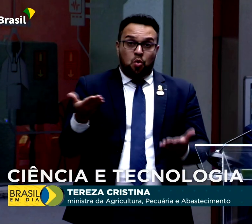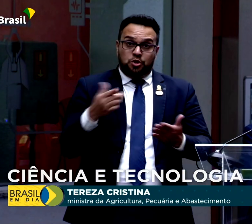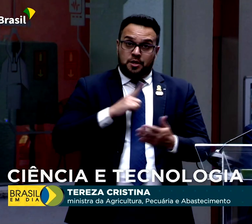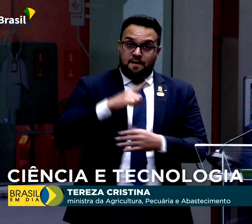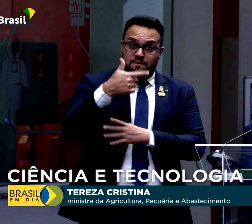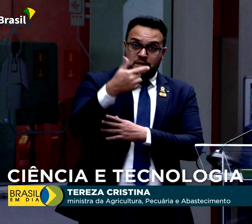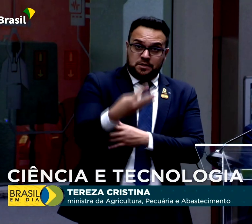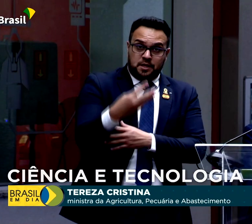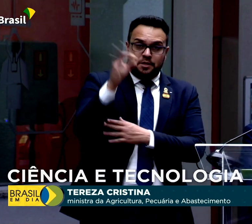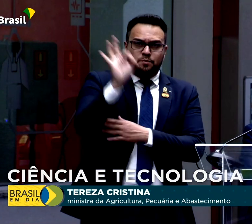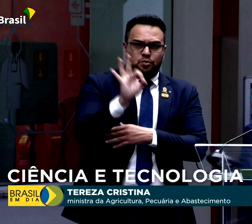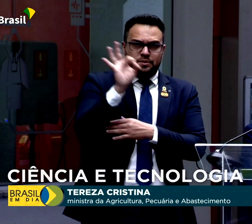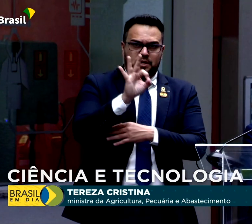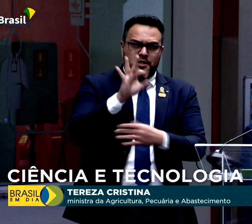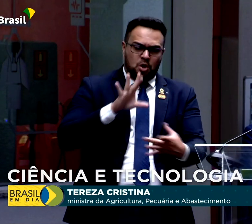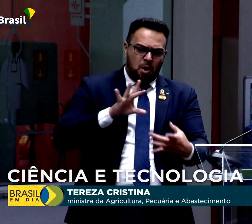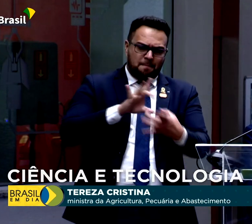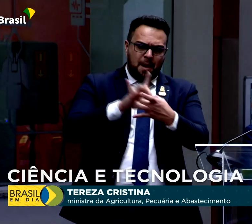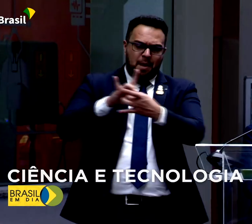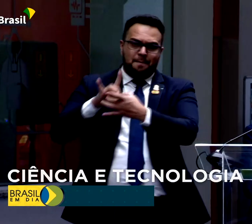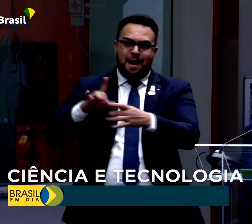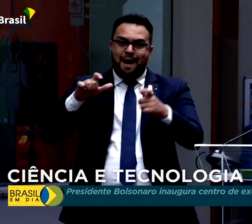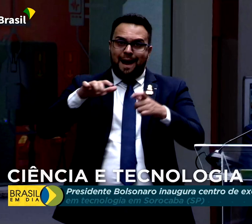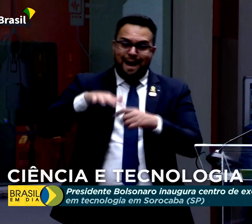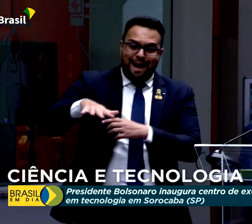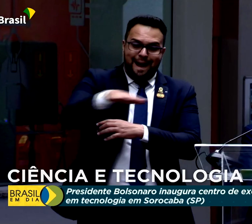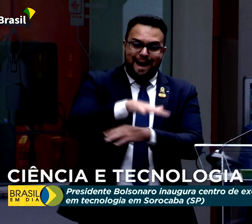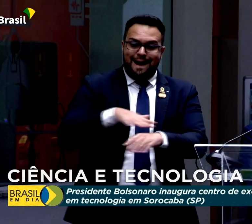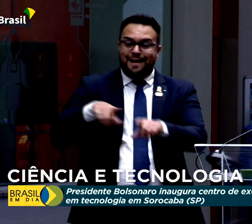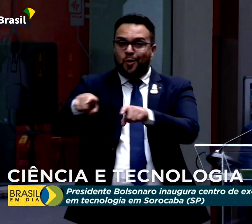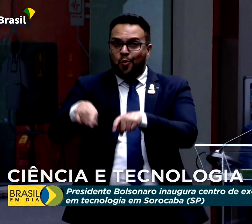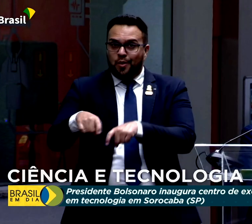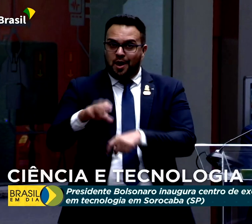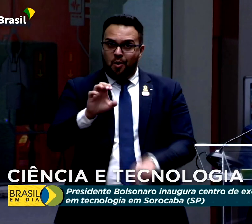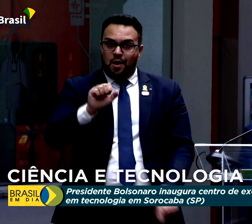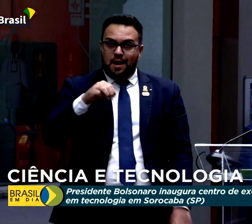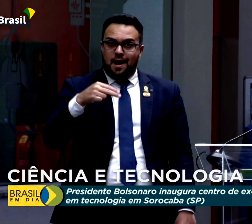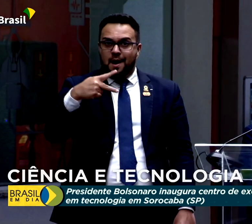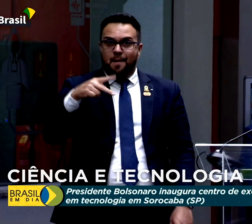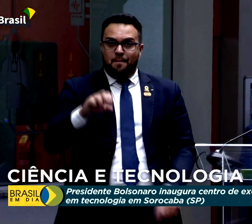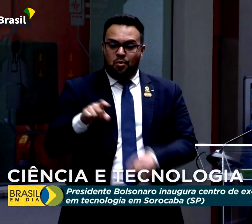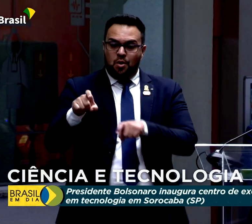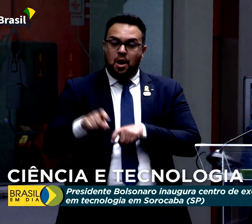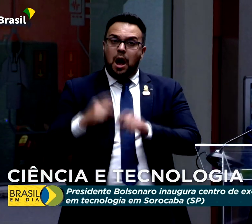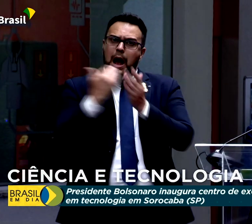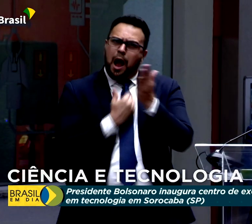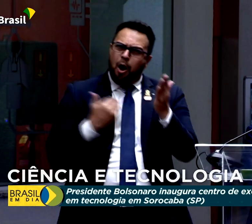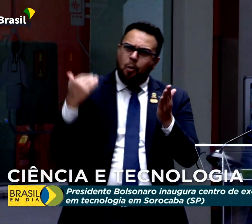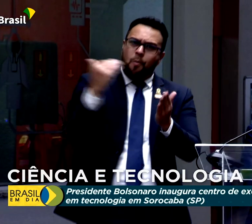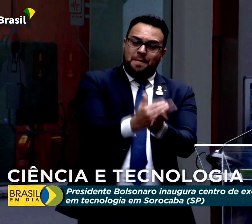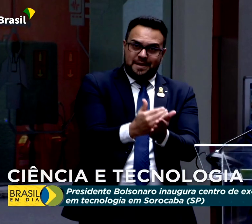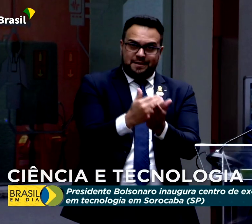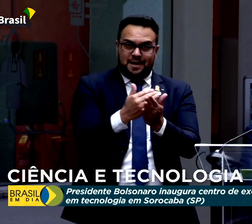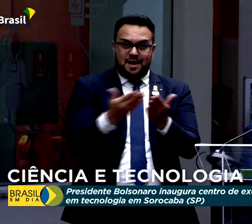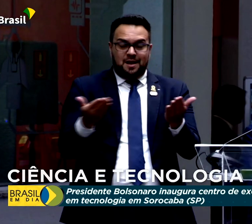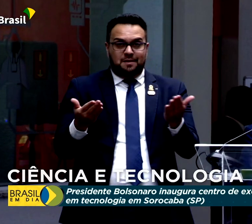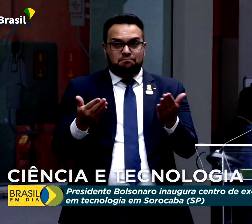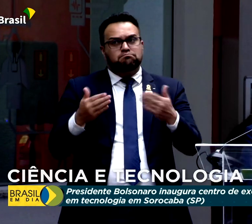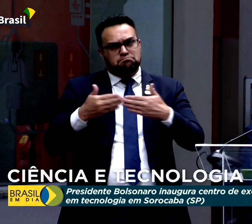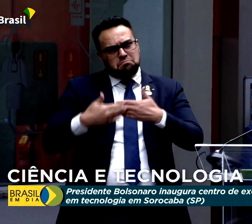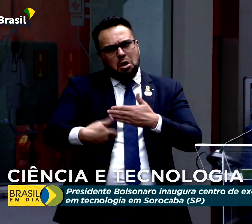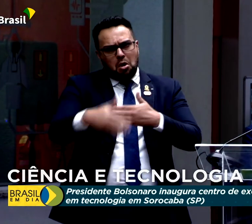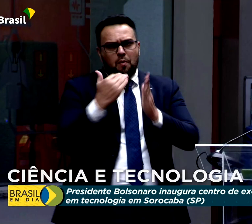de conectividade no campo, na área rural. Quando nós aumentarmos ou dobrarmos essa conectividade,